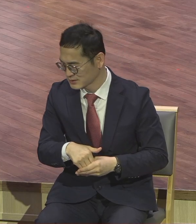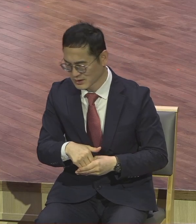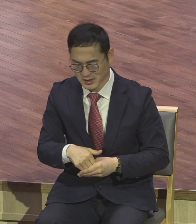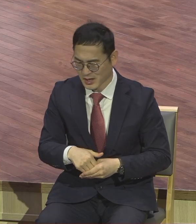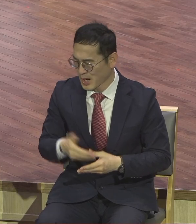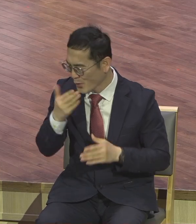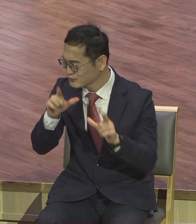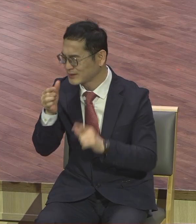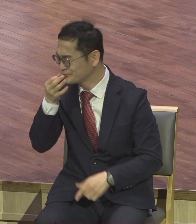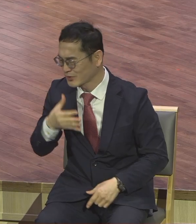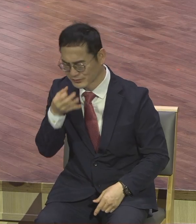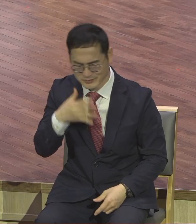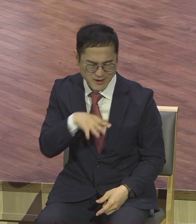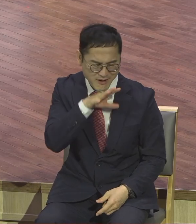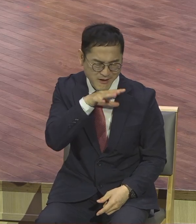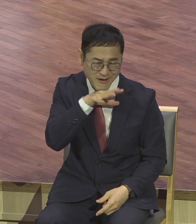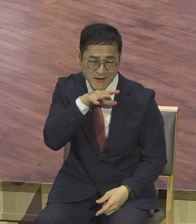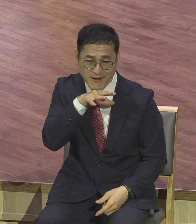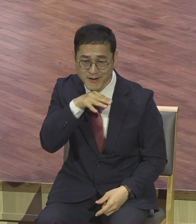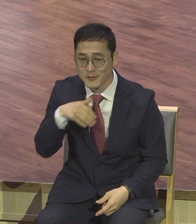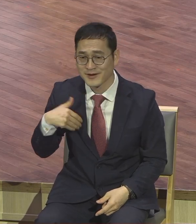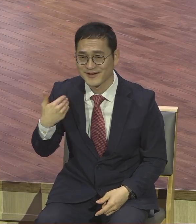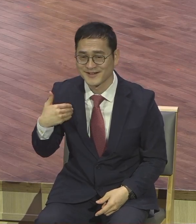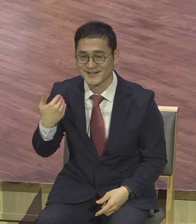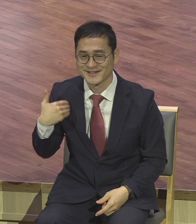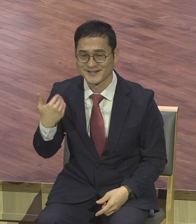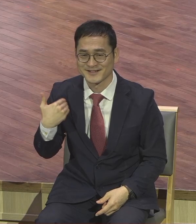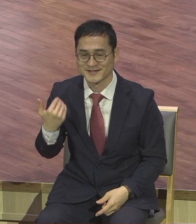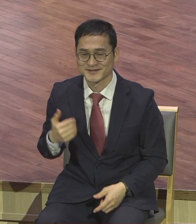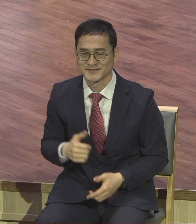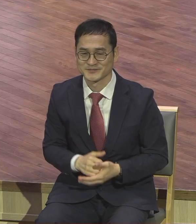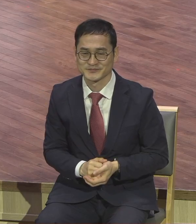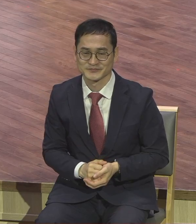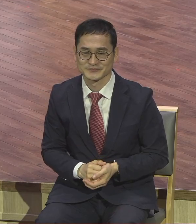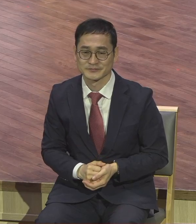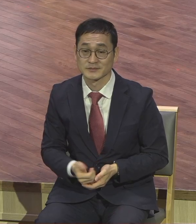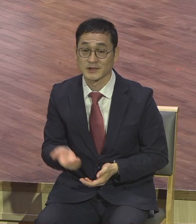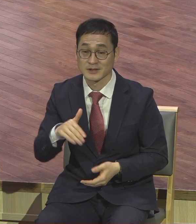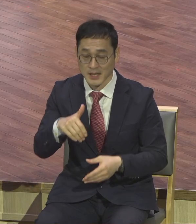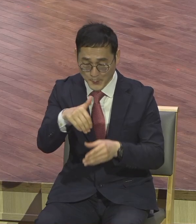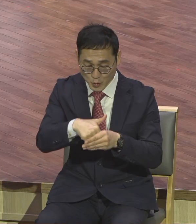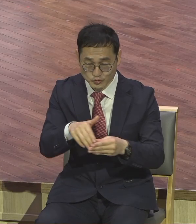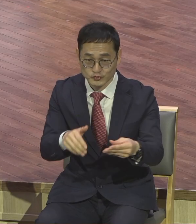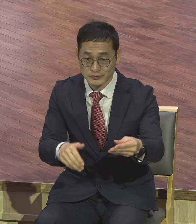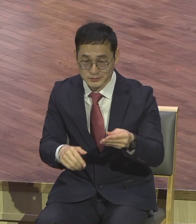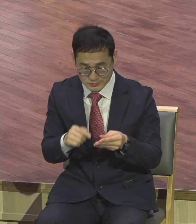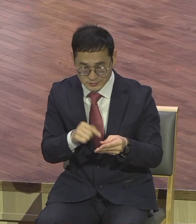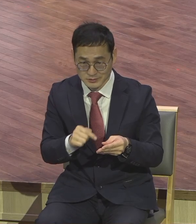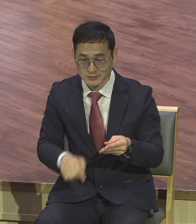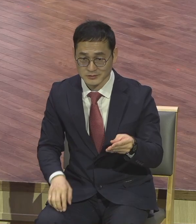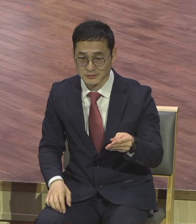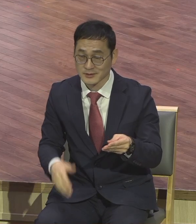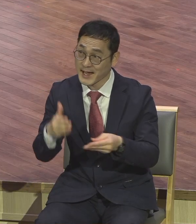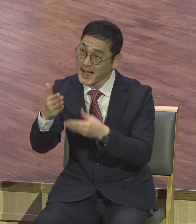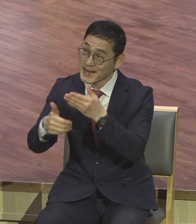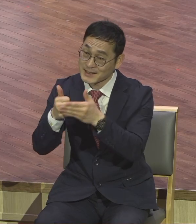여러분 그렇게 생각할 수 있겠는데요. 여러분에게 주어지는 봉투는 다 하나님이 주시는 거예요.